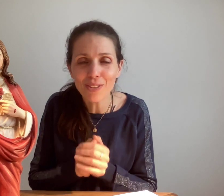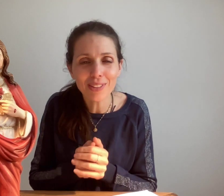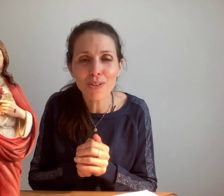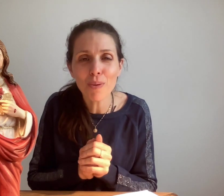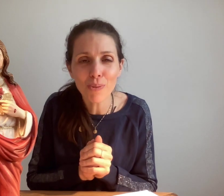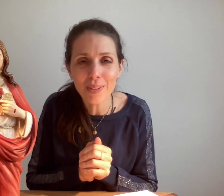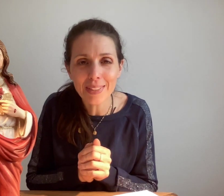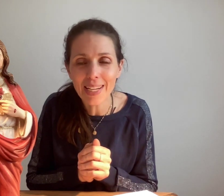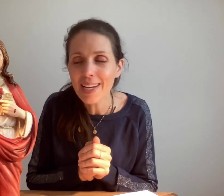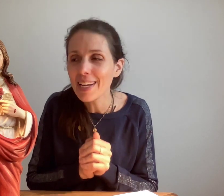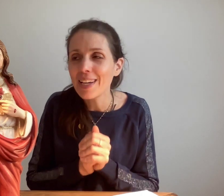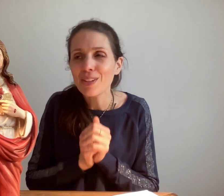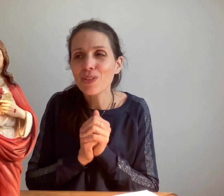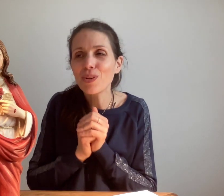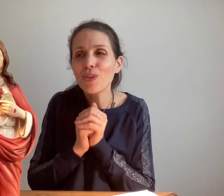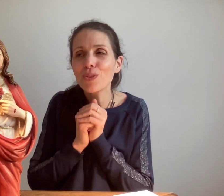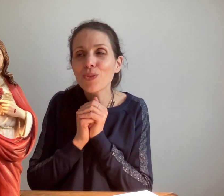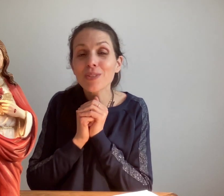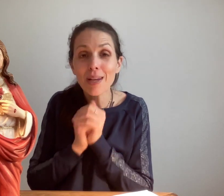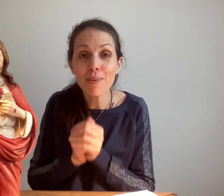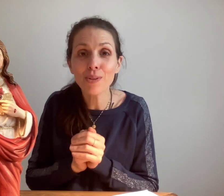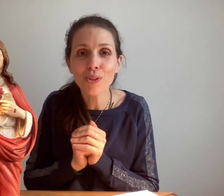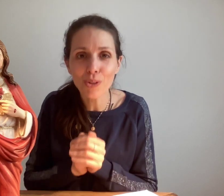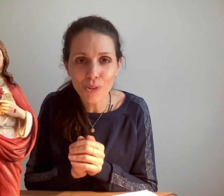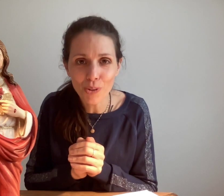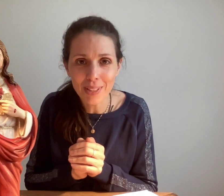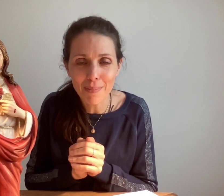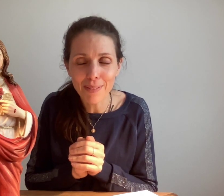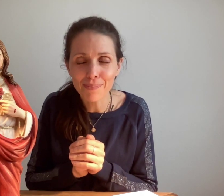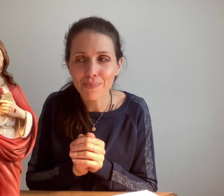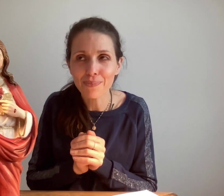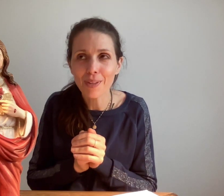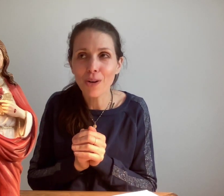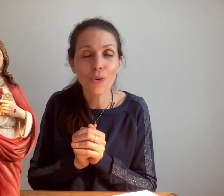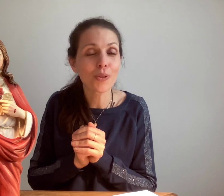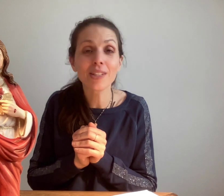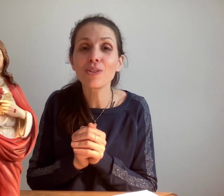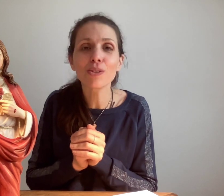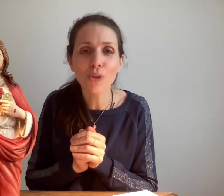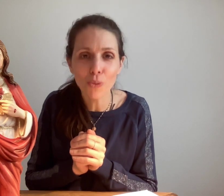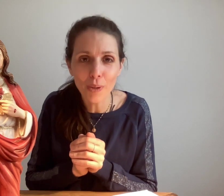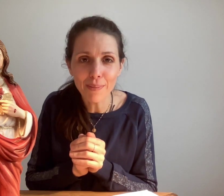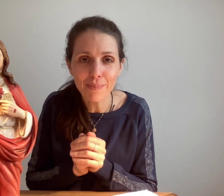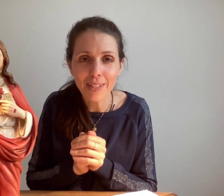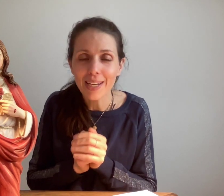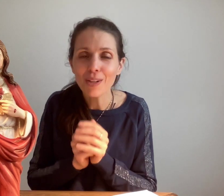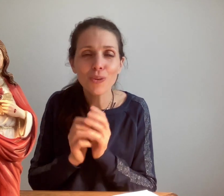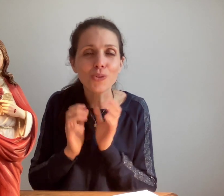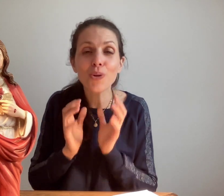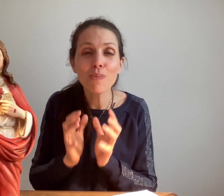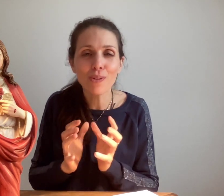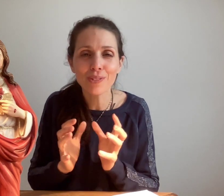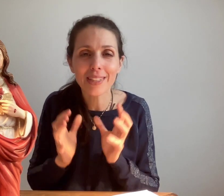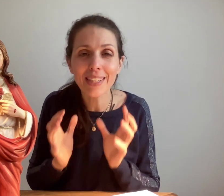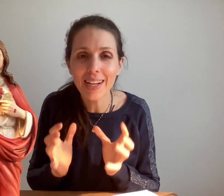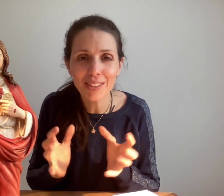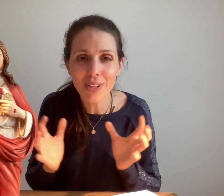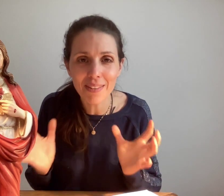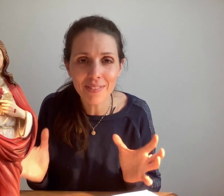enseignement pour Louisa, que quand on s'abandonne entre ses mains, qu'on lui donne notre oui, qu'on demande cette grâce de la vie